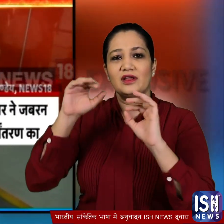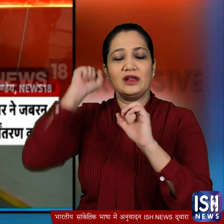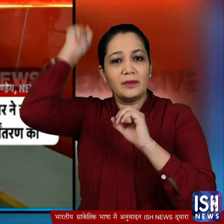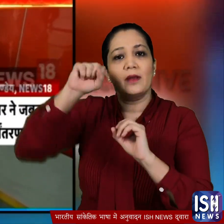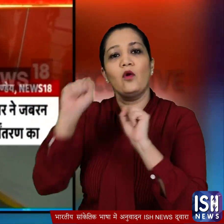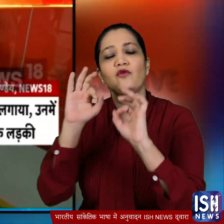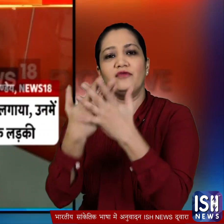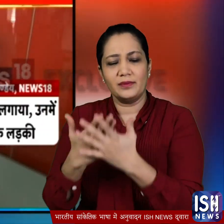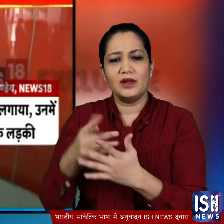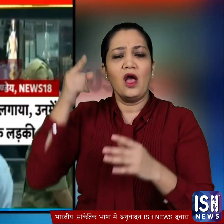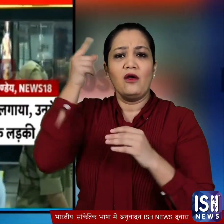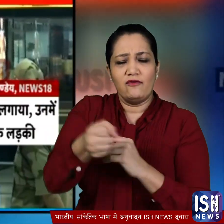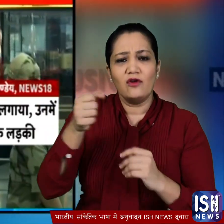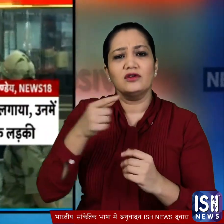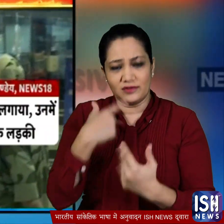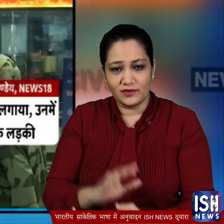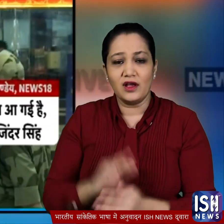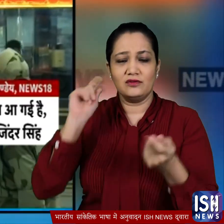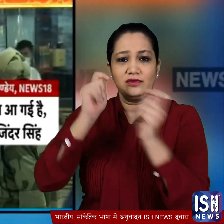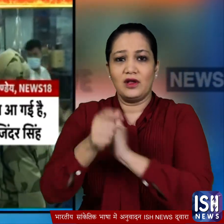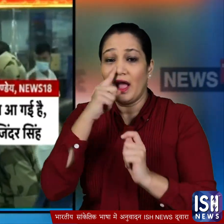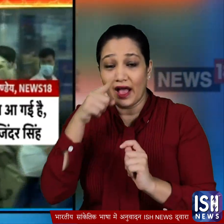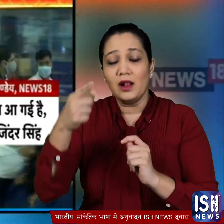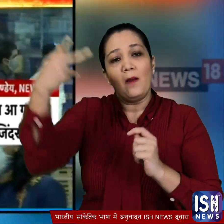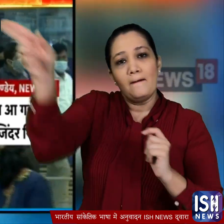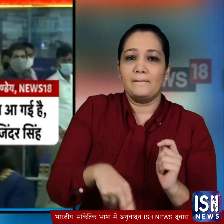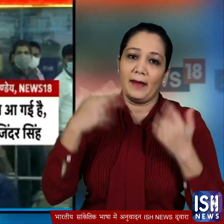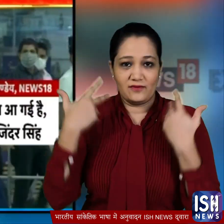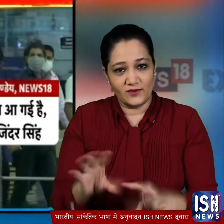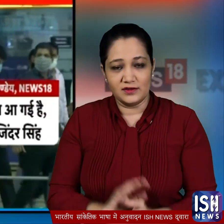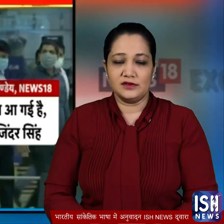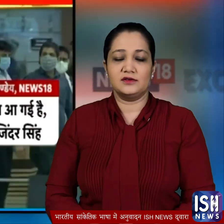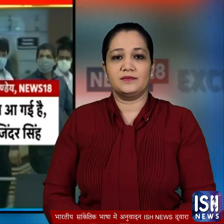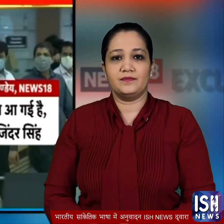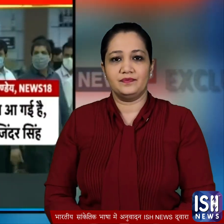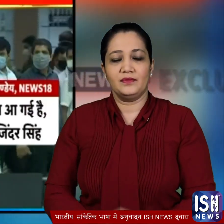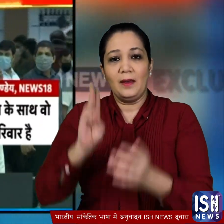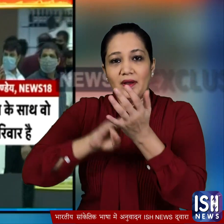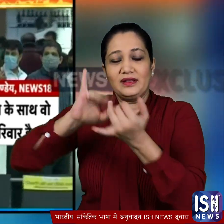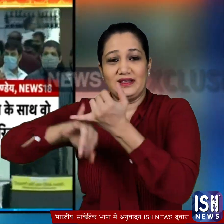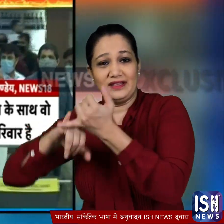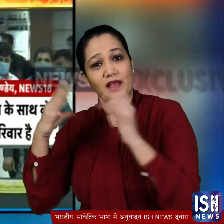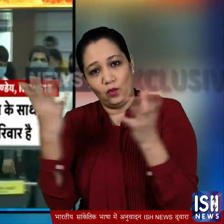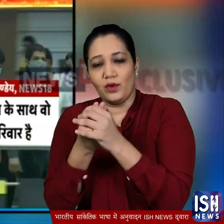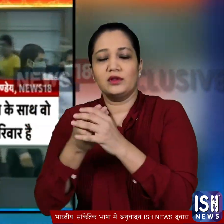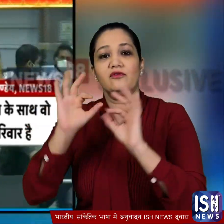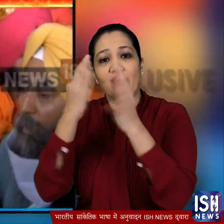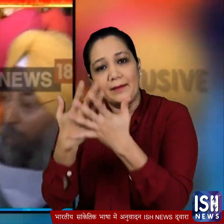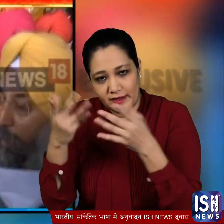धर्मांतरण का आरोप लगाया था उनमें से एक लड़की है वह वापस आ गई है मनिंदर जी सिर्सा के साथ वह परिवार है ये लोग